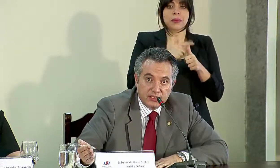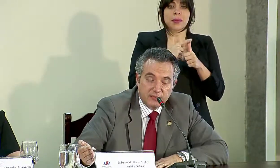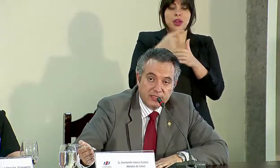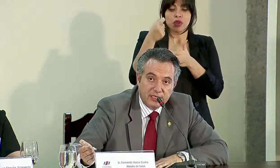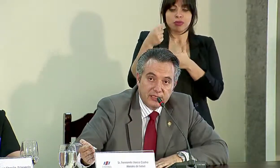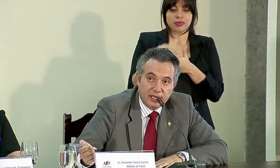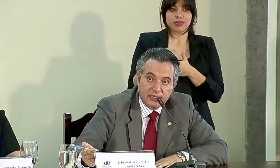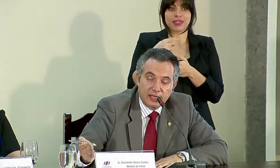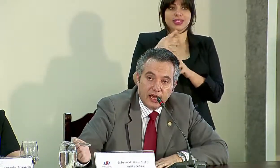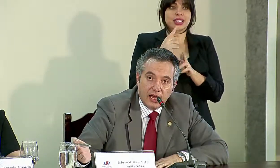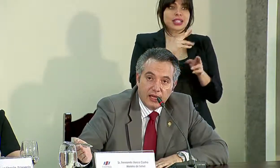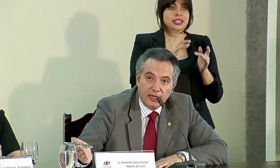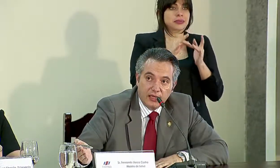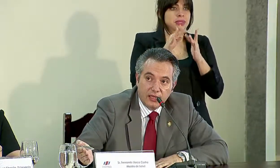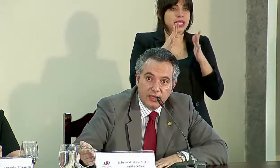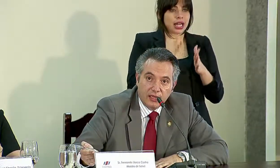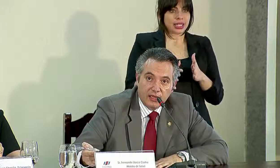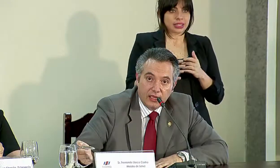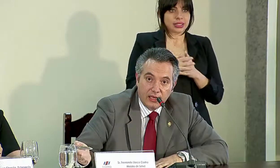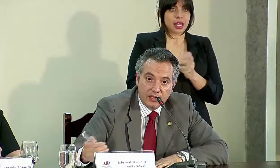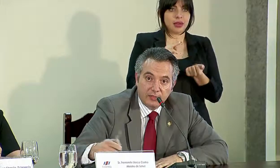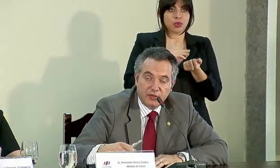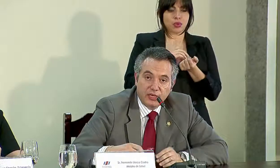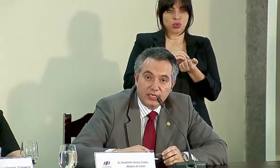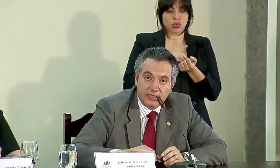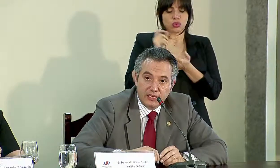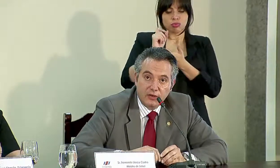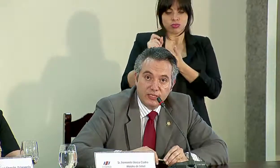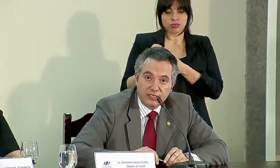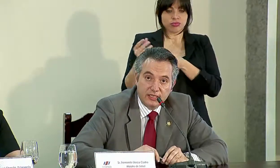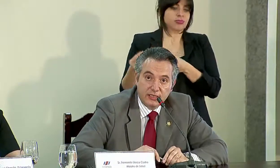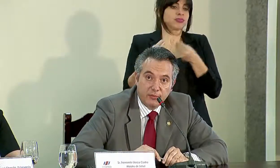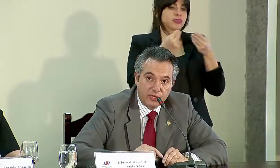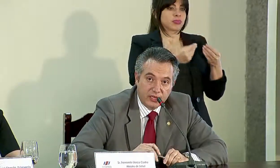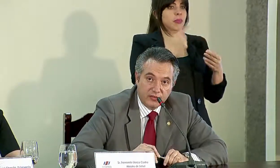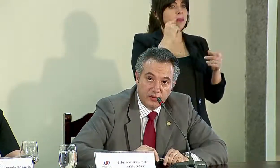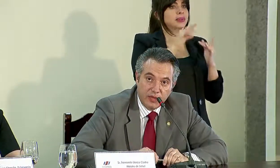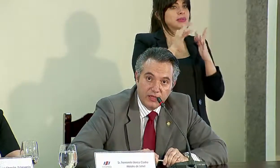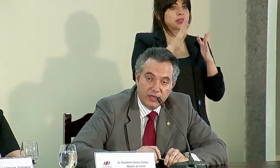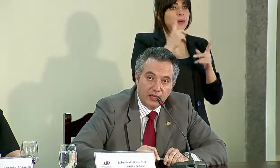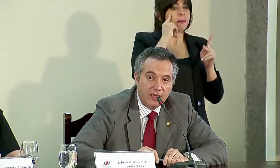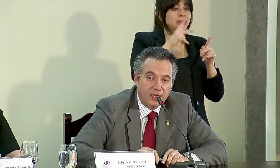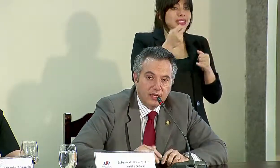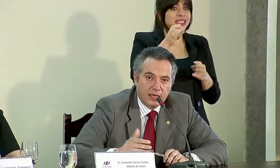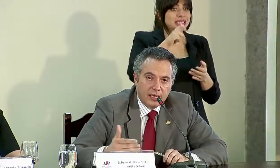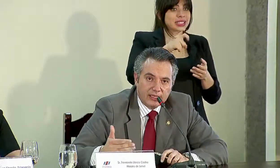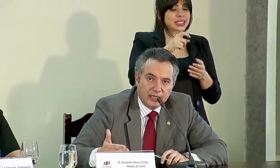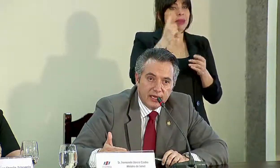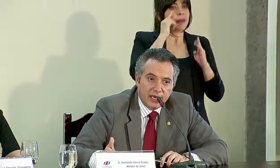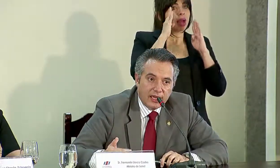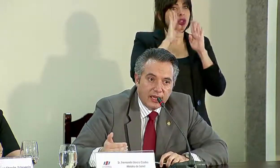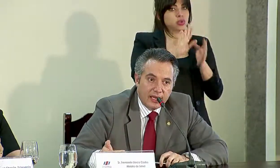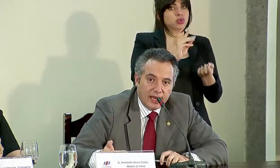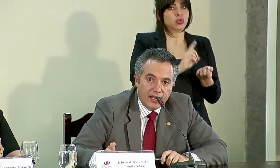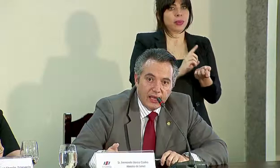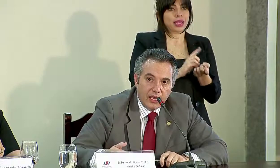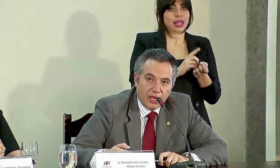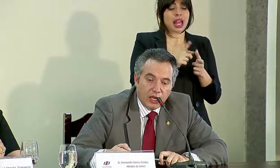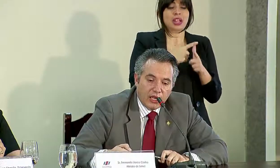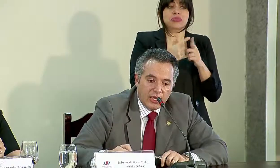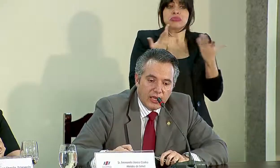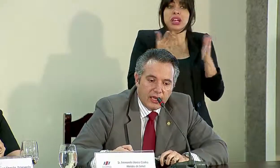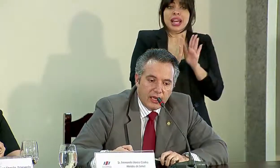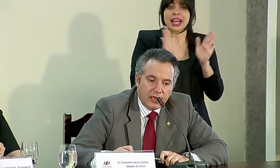ser recetas especializadas a las personas que así lo necesiten por indicación médica. Así que, en general,